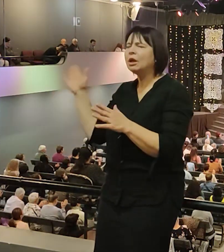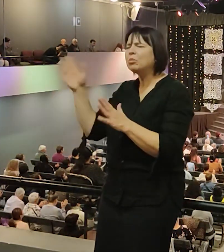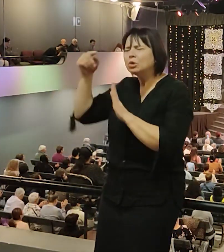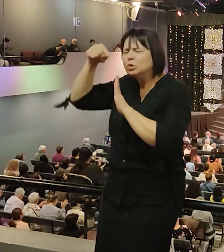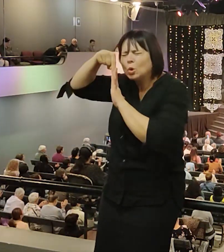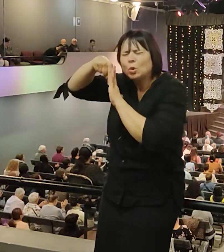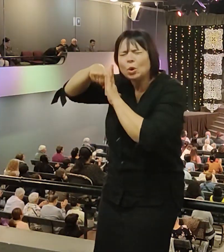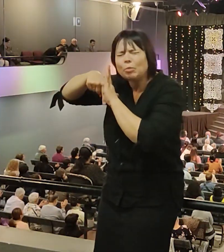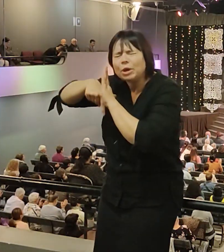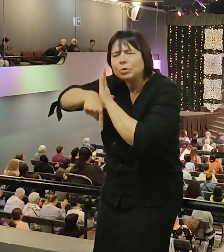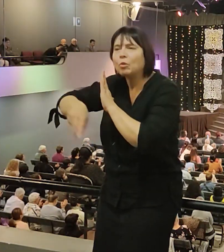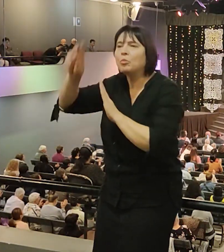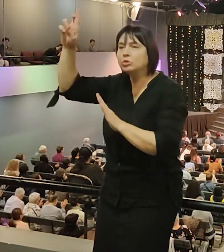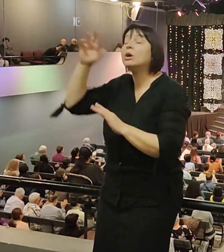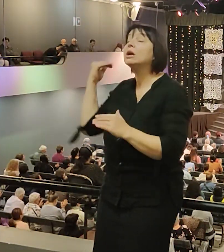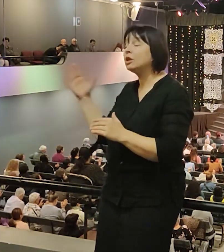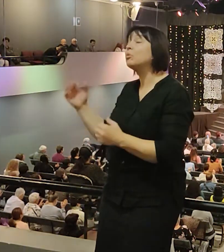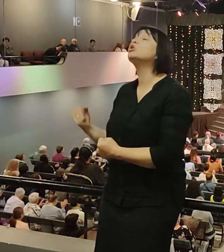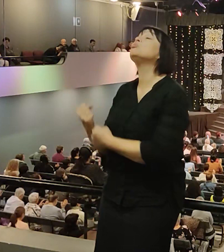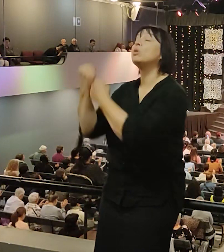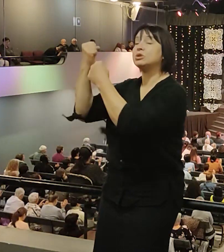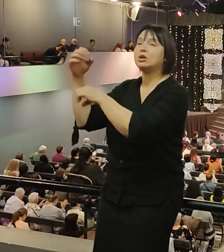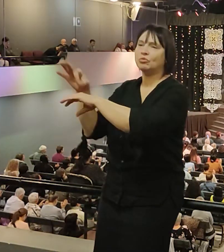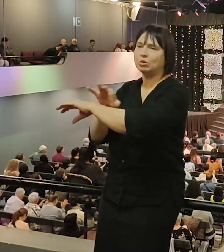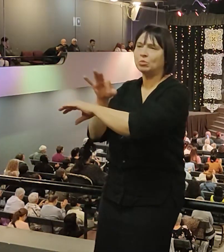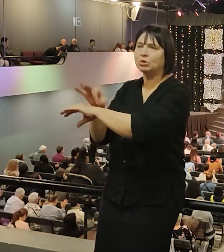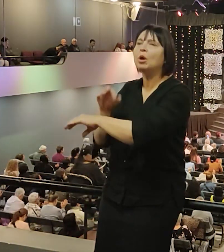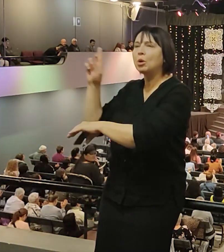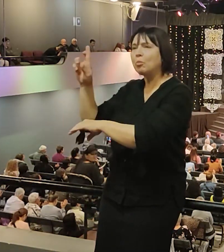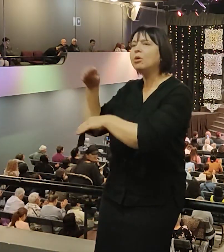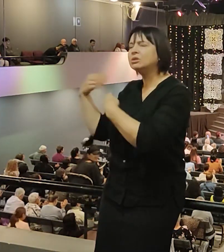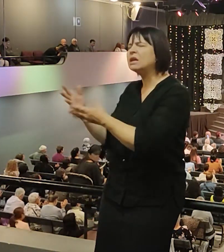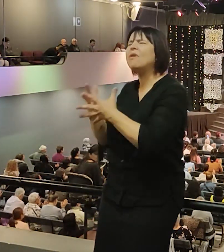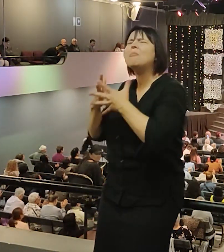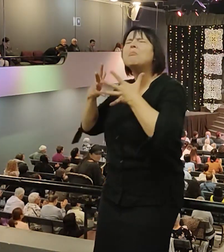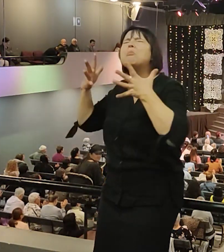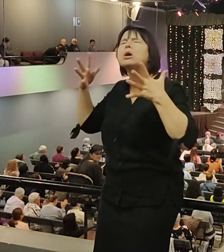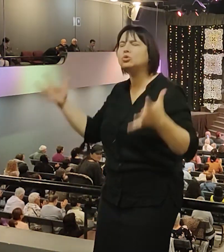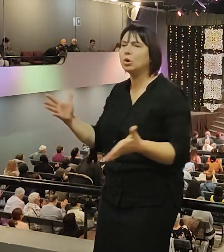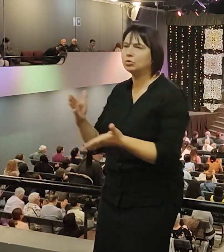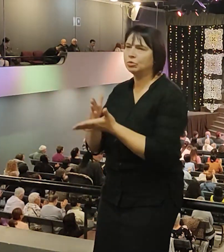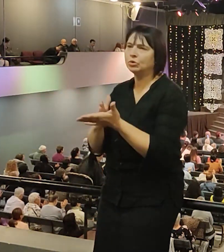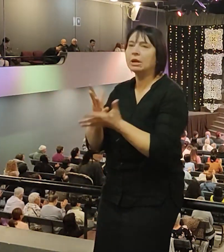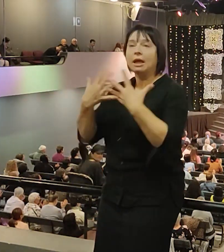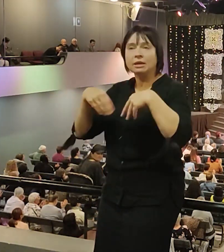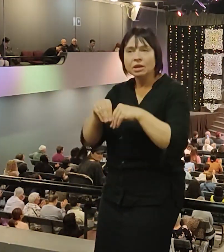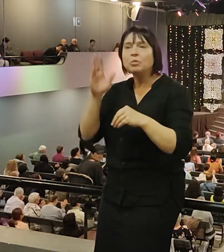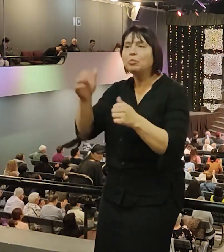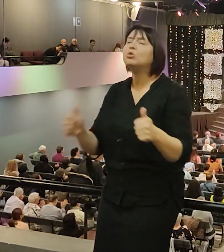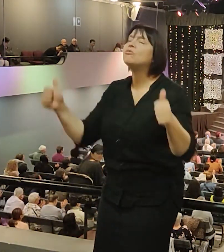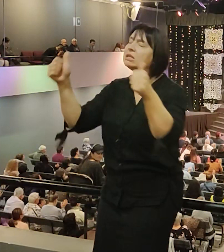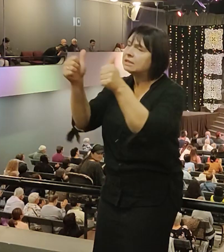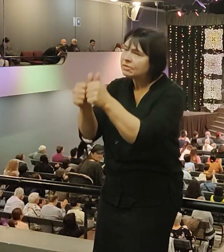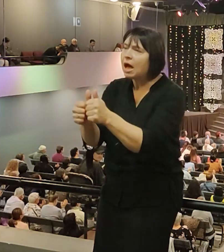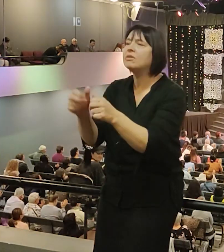и поддерживать мужа. И Господь даст вам большое служение. И семьи будут восстанавливаться, исцеляться.